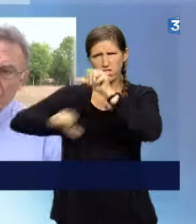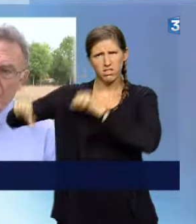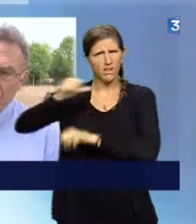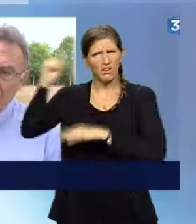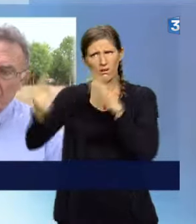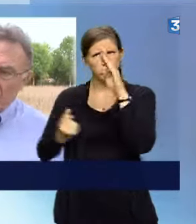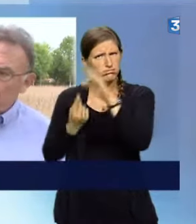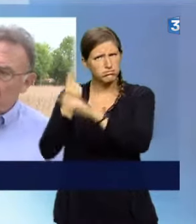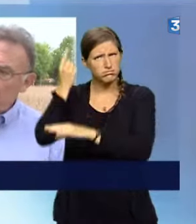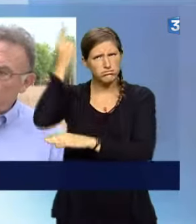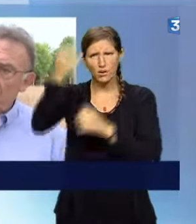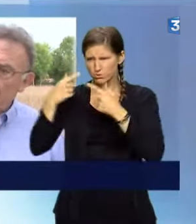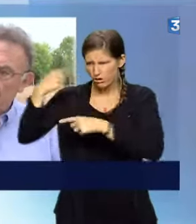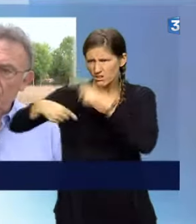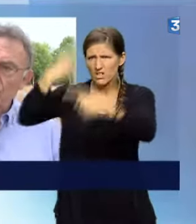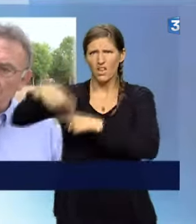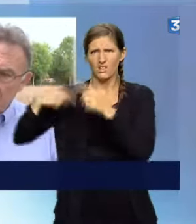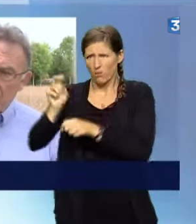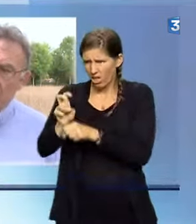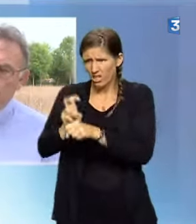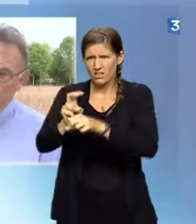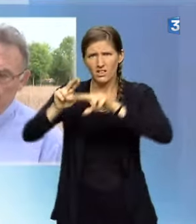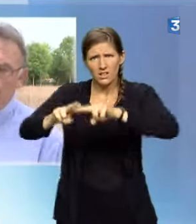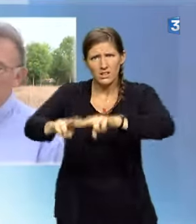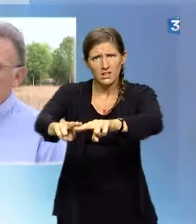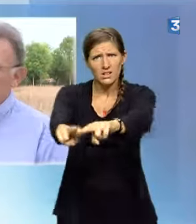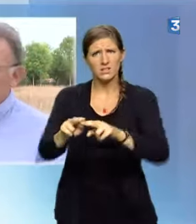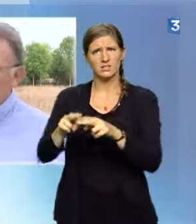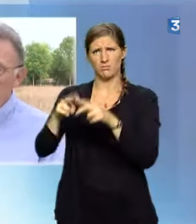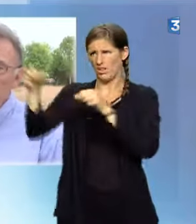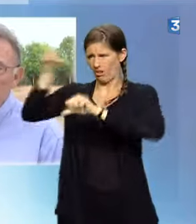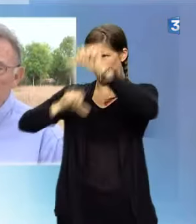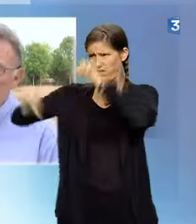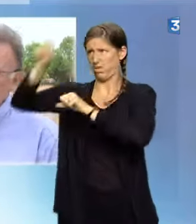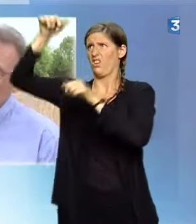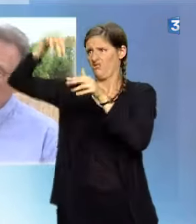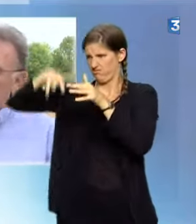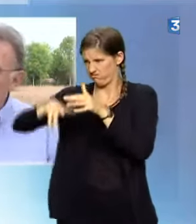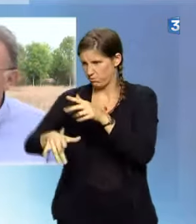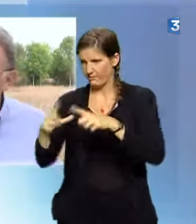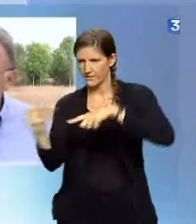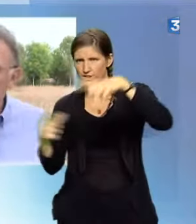générations, qui filent des végétaux chez les animaux et qui viennent jusque chez nous, ou qui polluent nos sources.